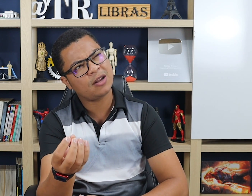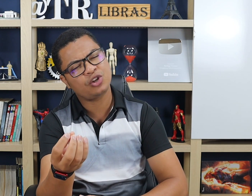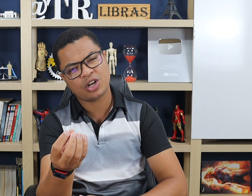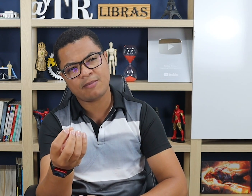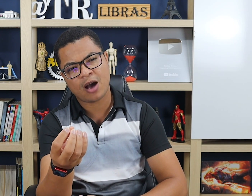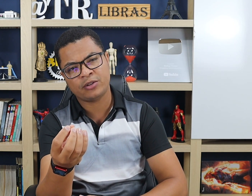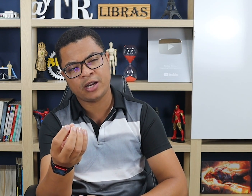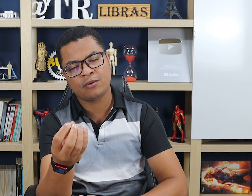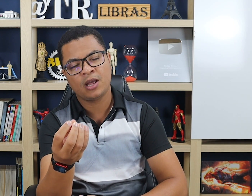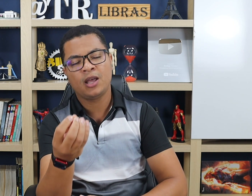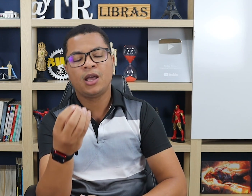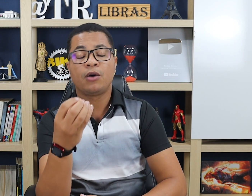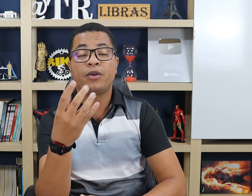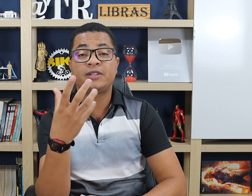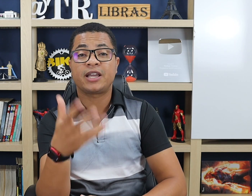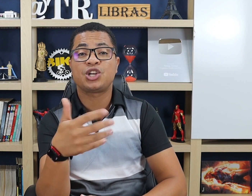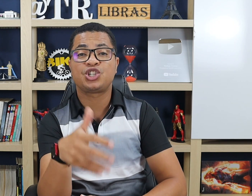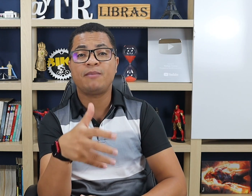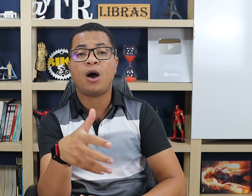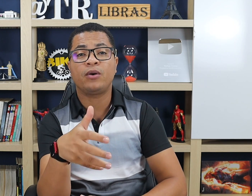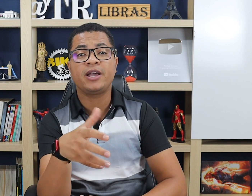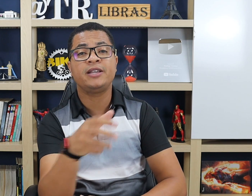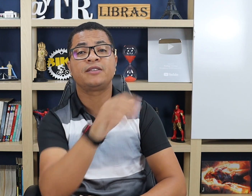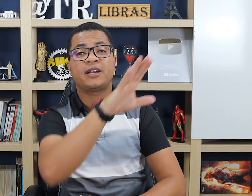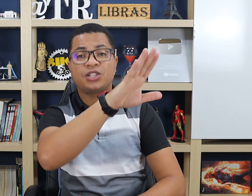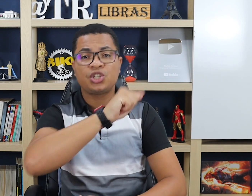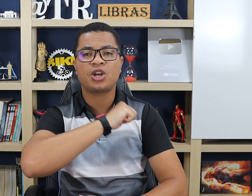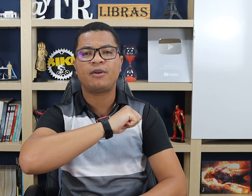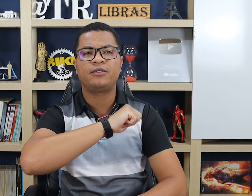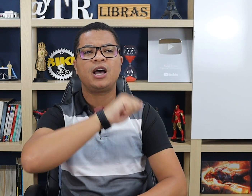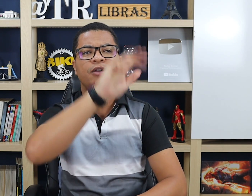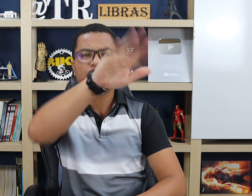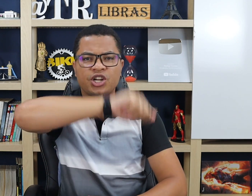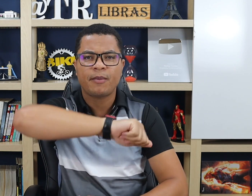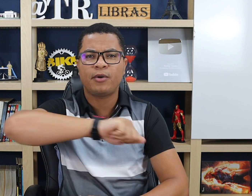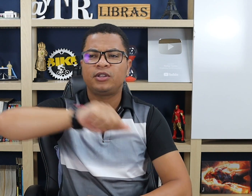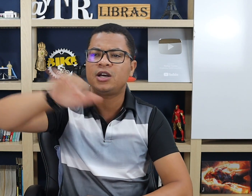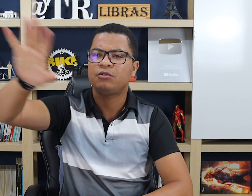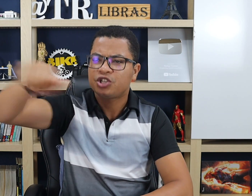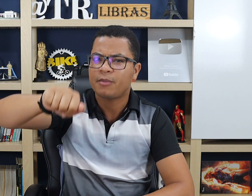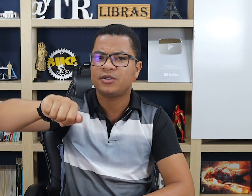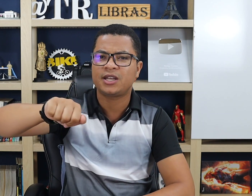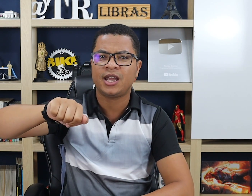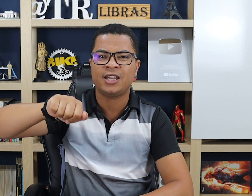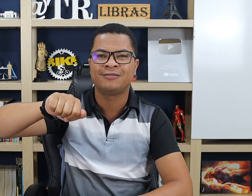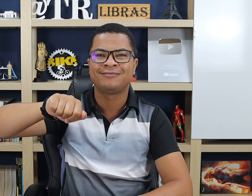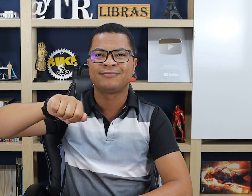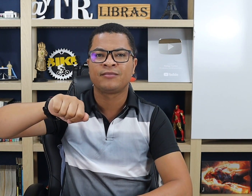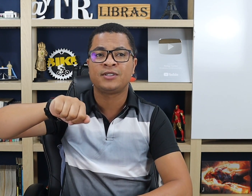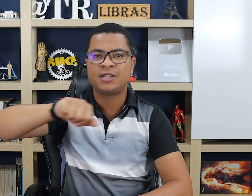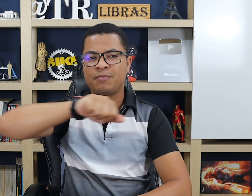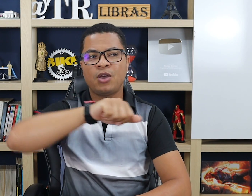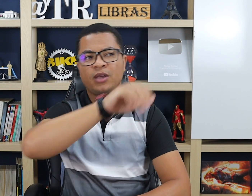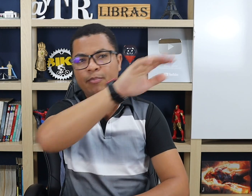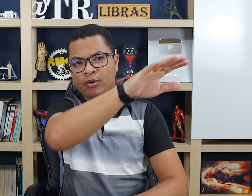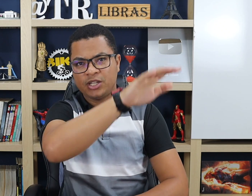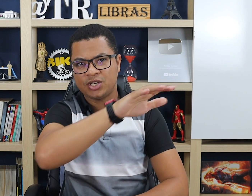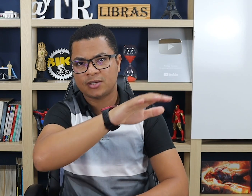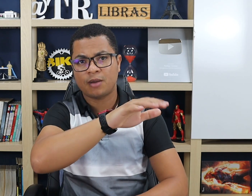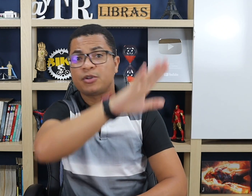sinal de chamar, Rodrigo? Quando você quer chamar alguém, você faz assim, chama fulano, chama Beltrano, chama não sei quem. Você meio que aponta em direção da